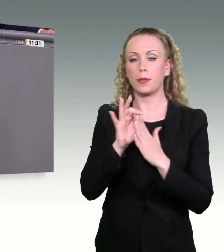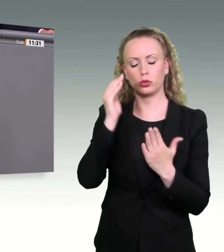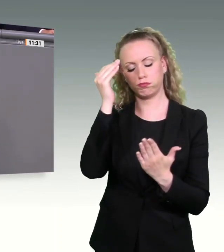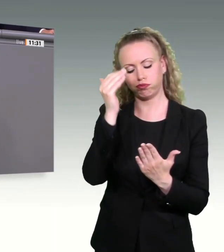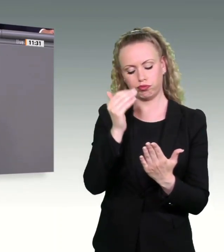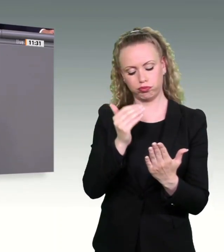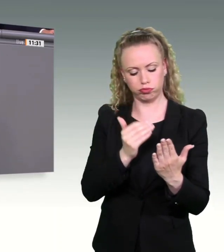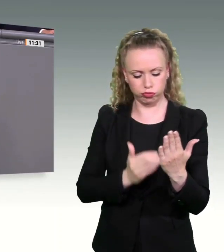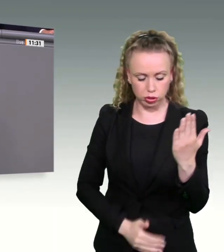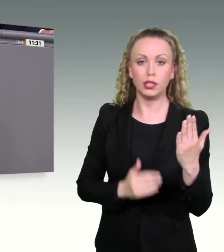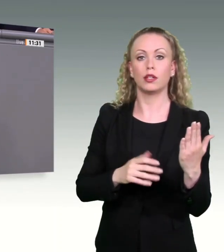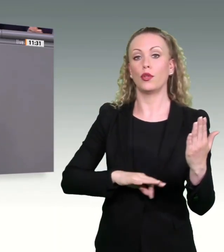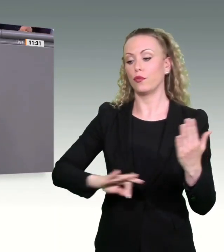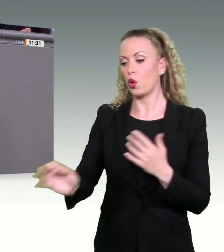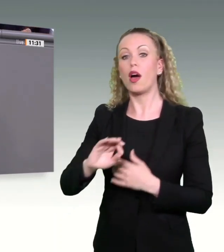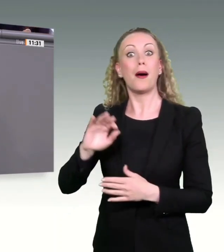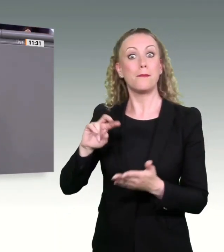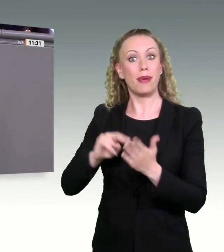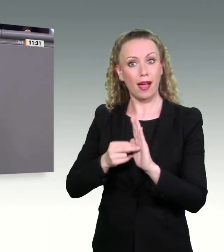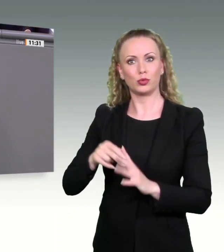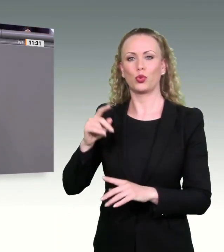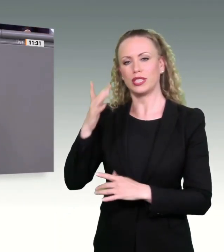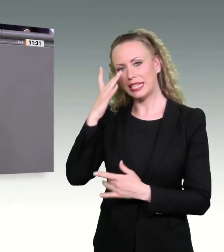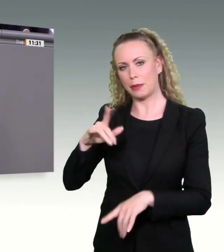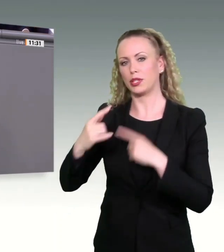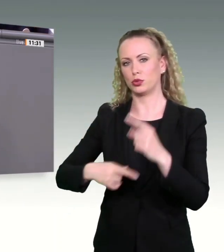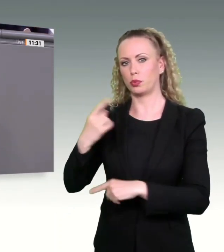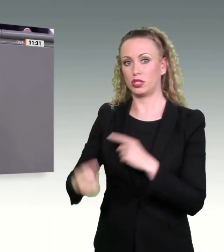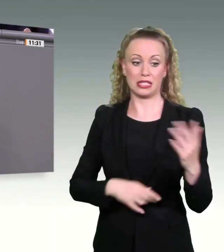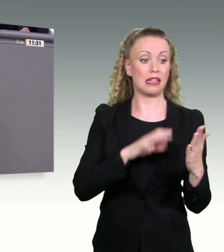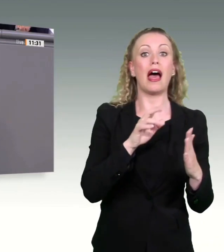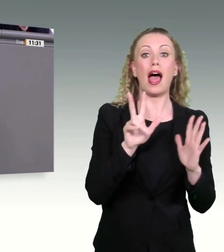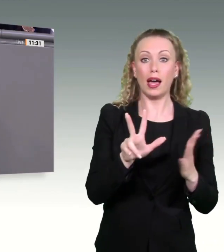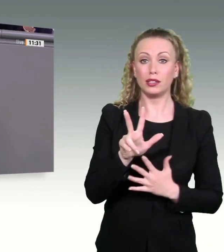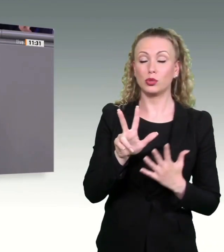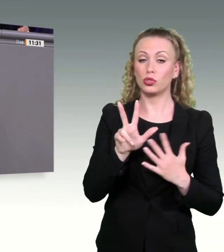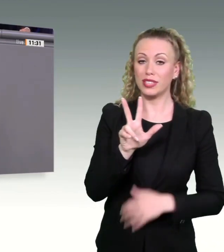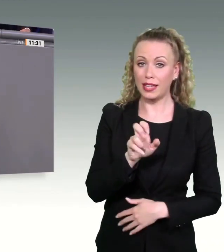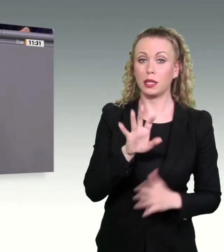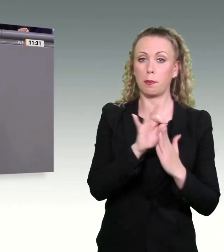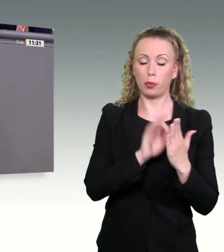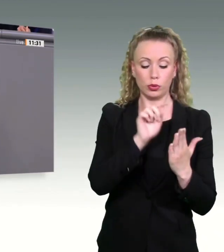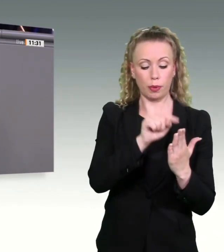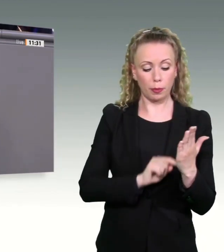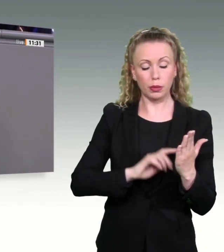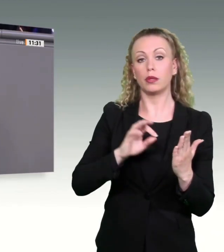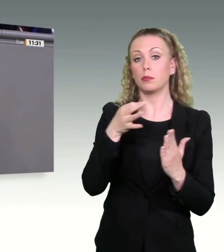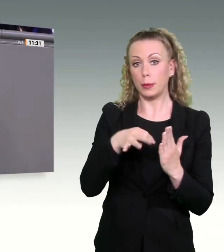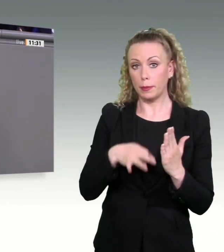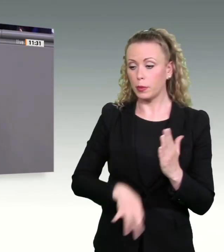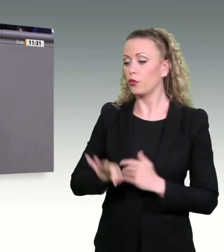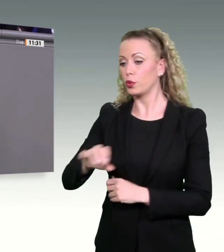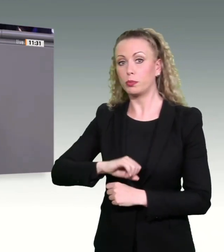Planungs- und Genehmigungsprozessen behandelt. Wir messen dem einen hohen Wert zu, und wir werden das verlorene Vertrauen